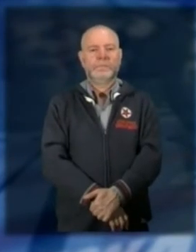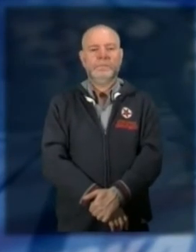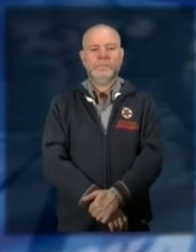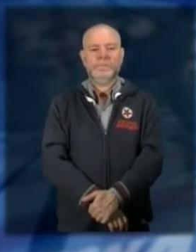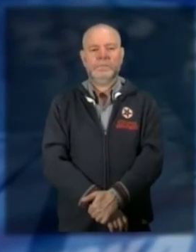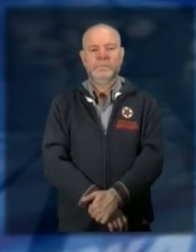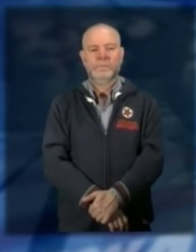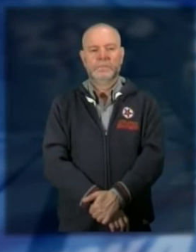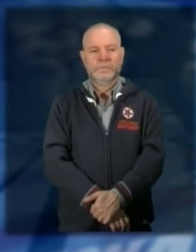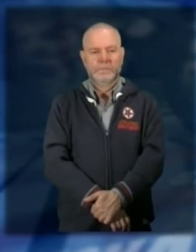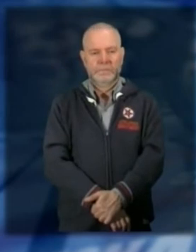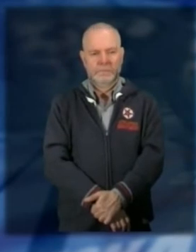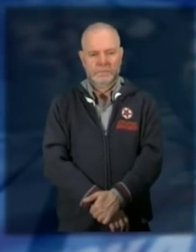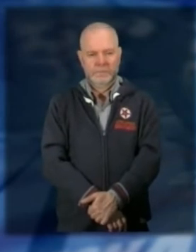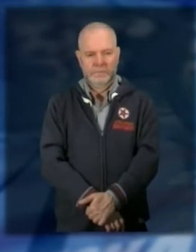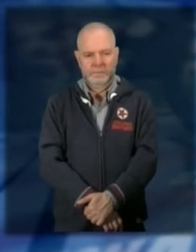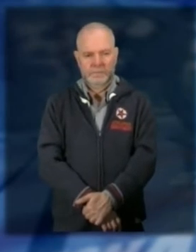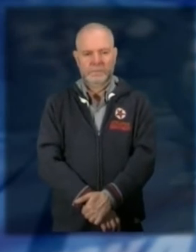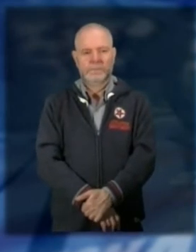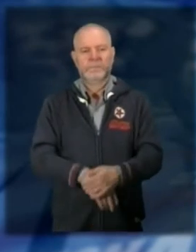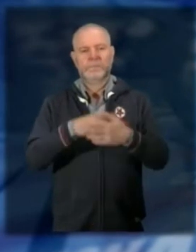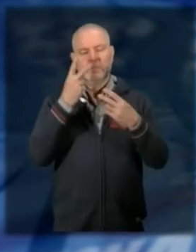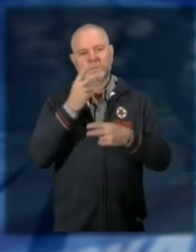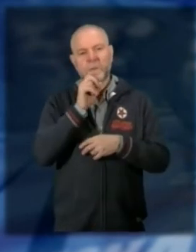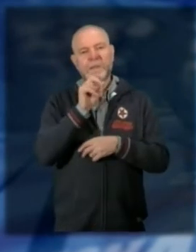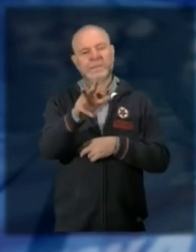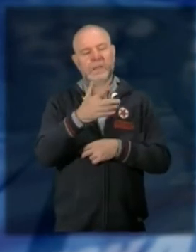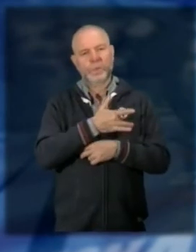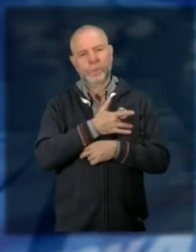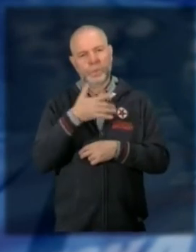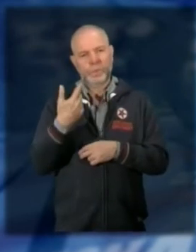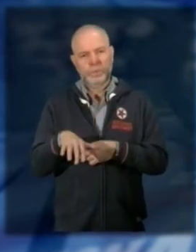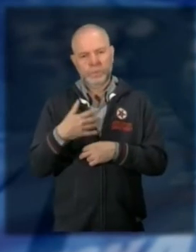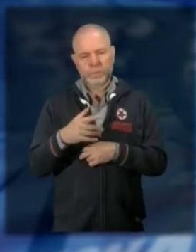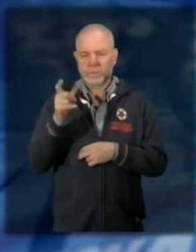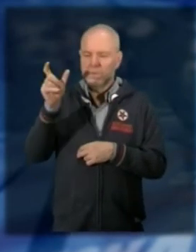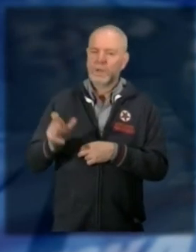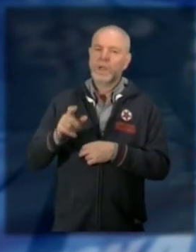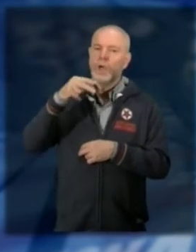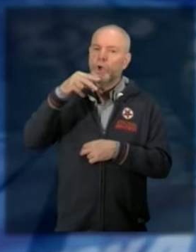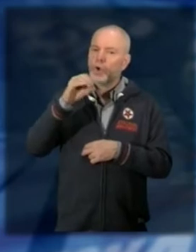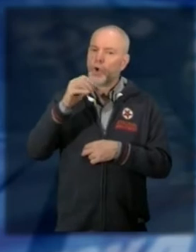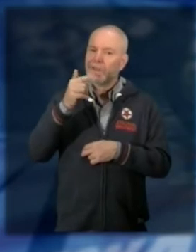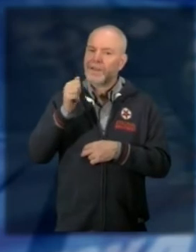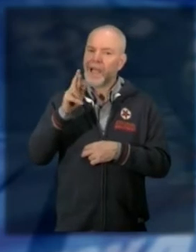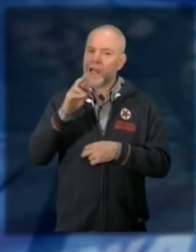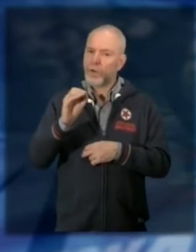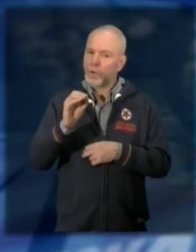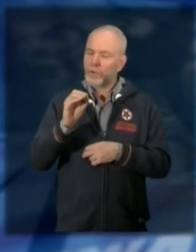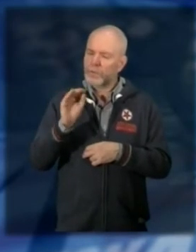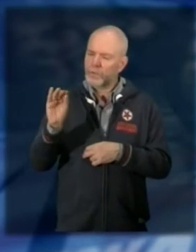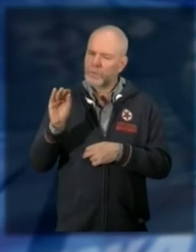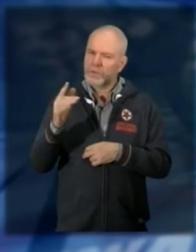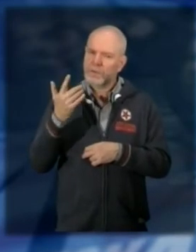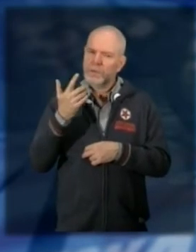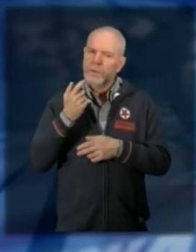ci sono messaggi che entrano nel cuore quello di Jessica Notaro è sicuramente uno di questi quanto è importante